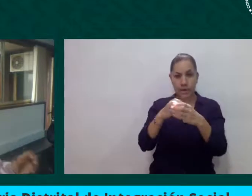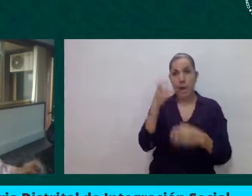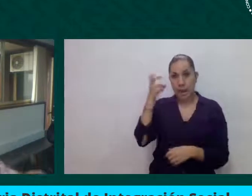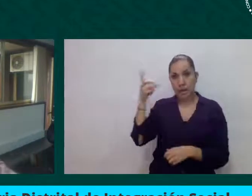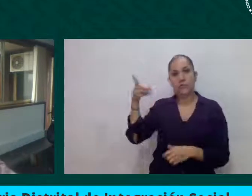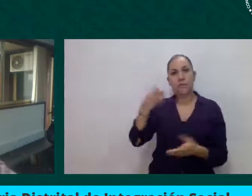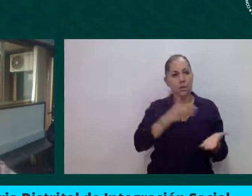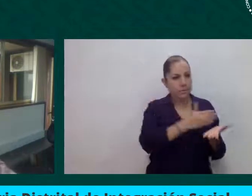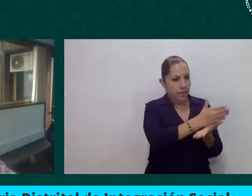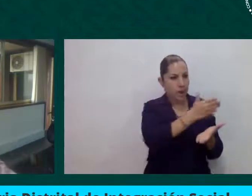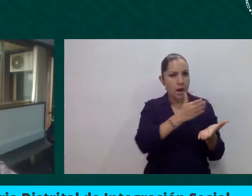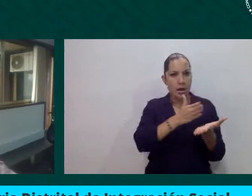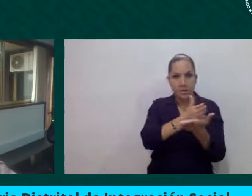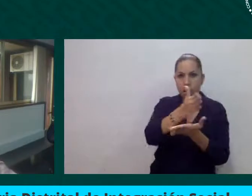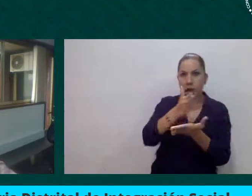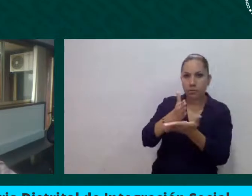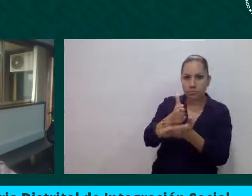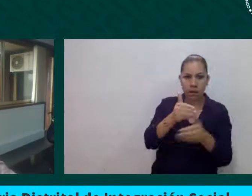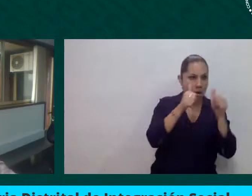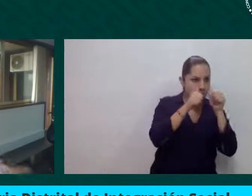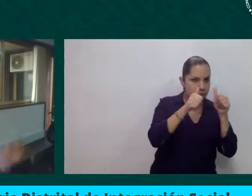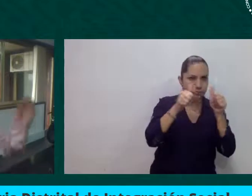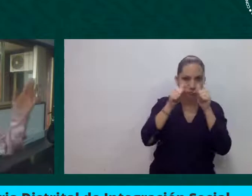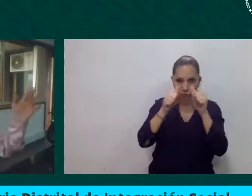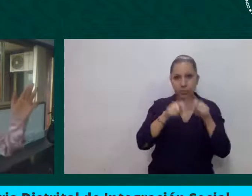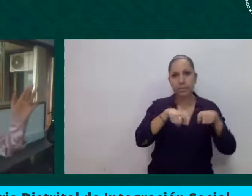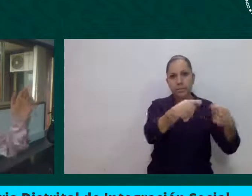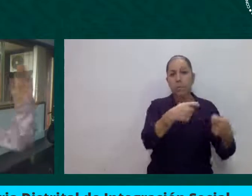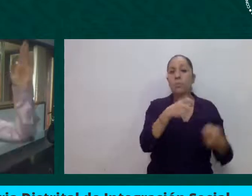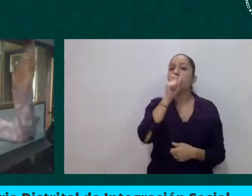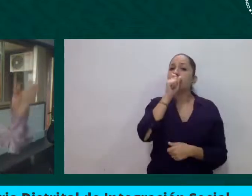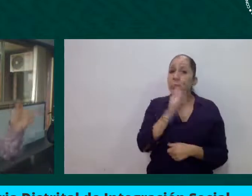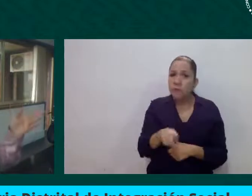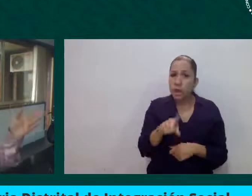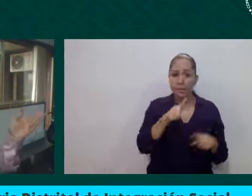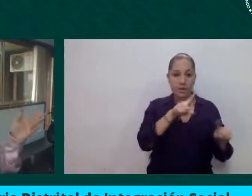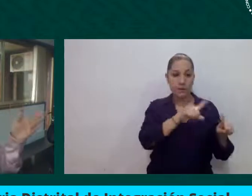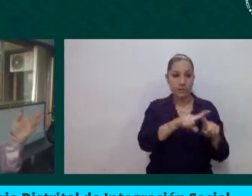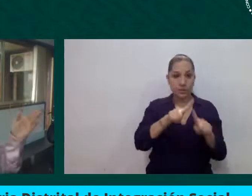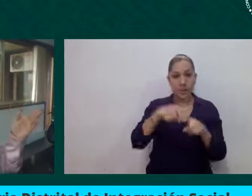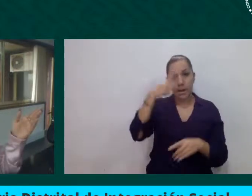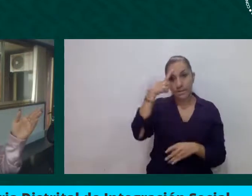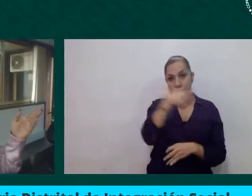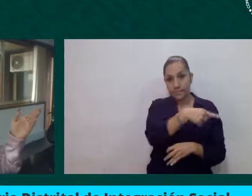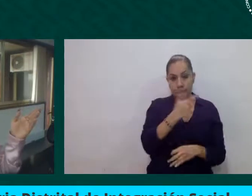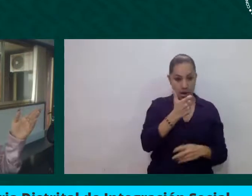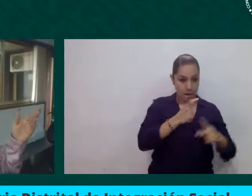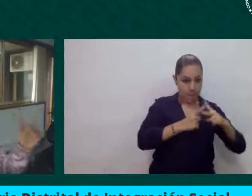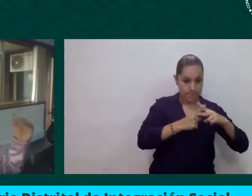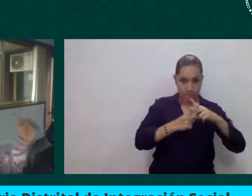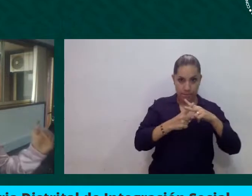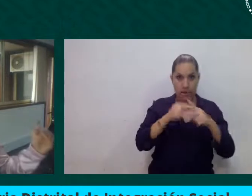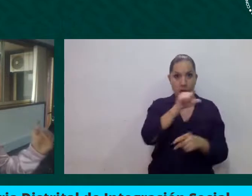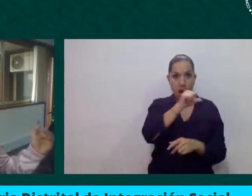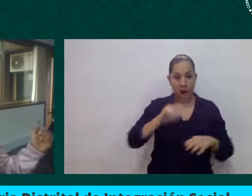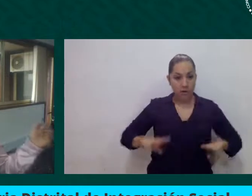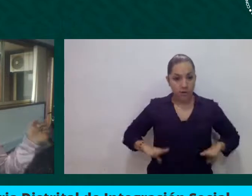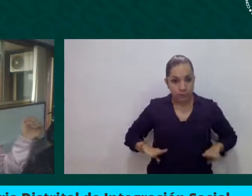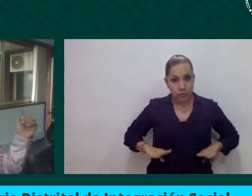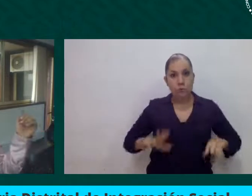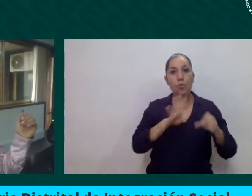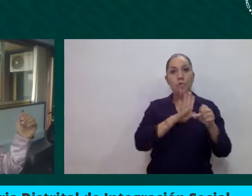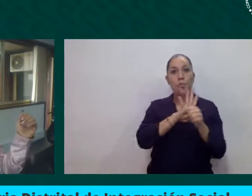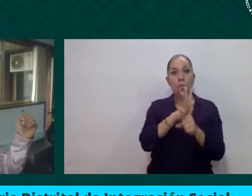transferencias monetarias no condicionadas a partir del cruce de bases de datos, en este caso CISBEN,